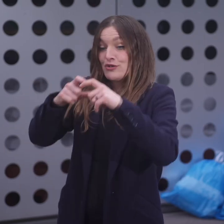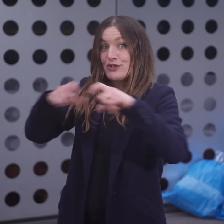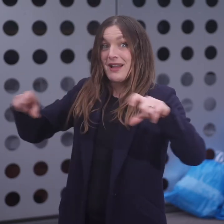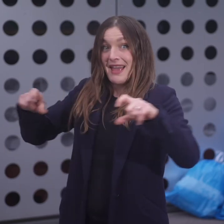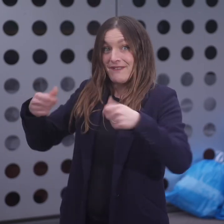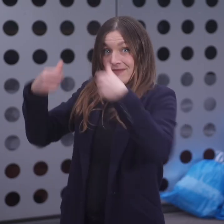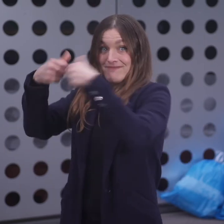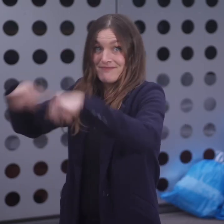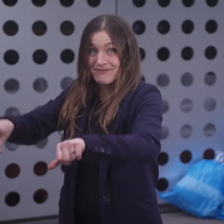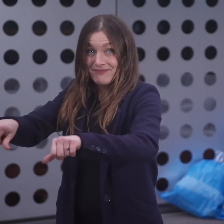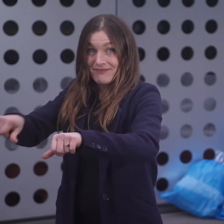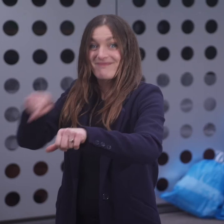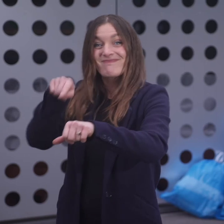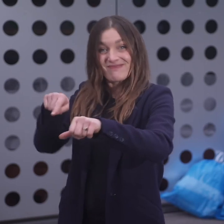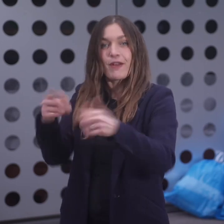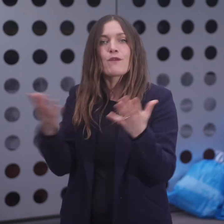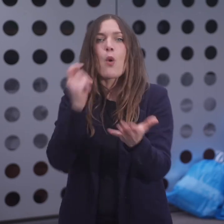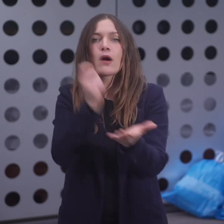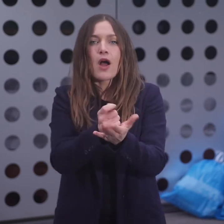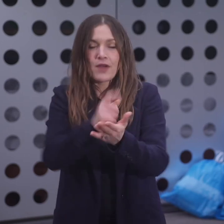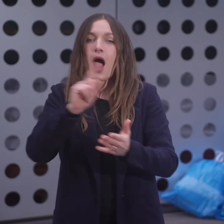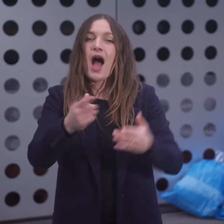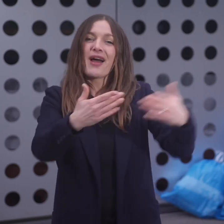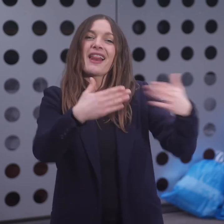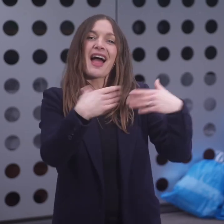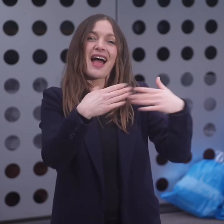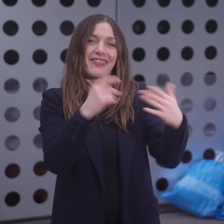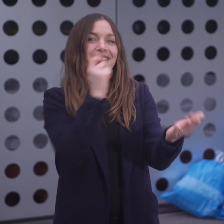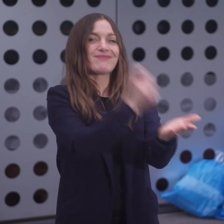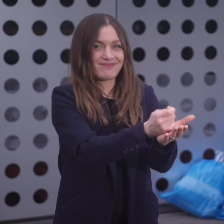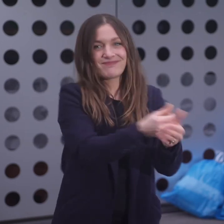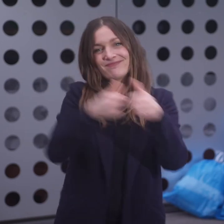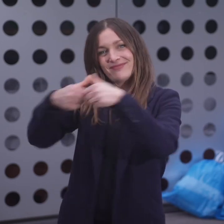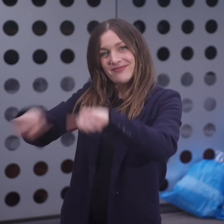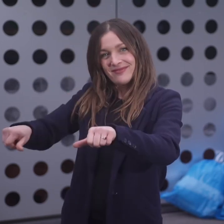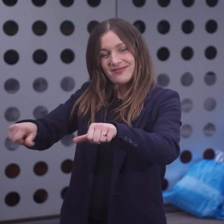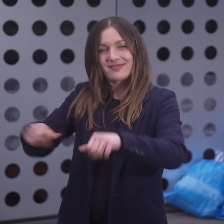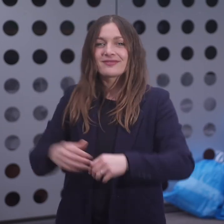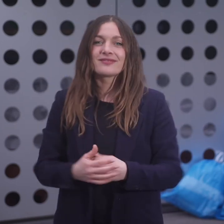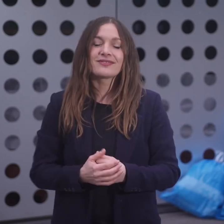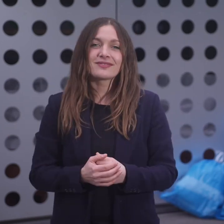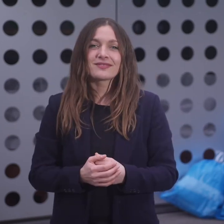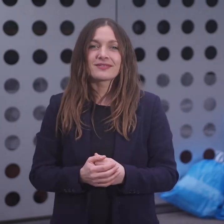ist ebenfalls im Detailhandel erhältlich. Kosten der Kerichtsäcke sehen Sie als nächstes in einer Übersicht.